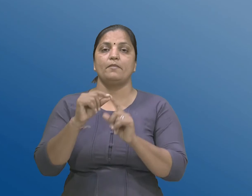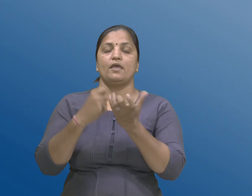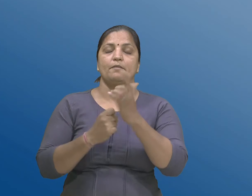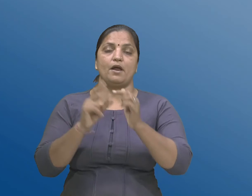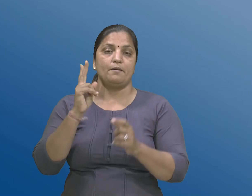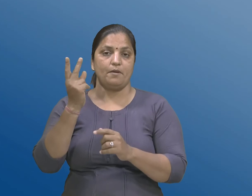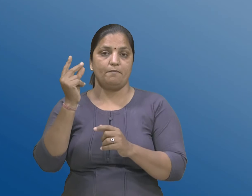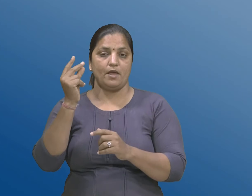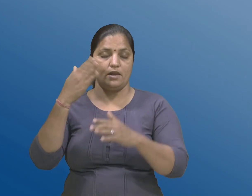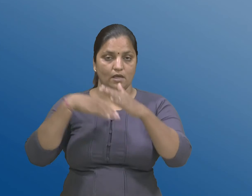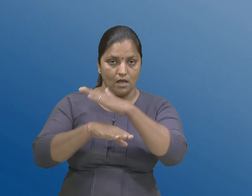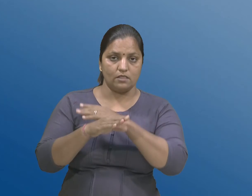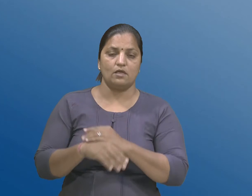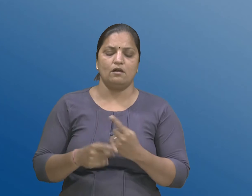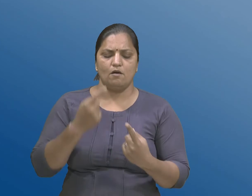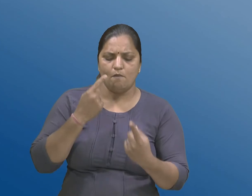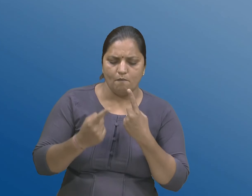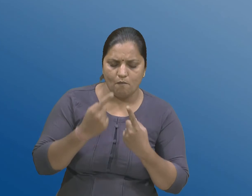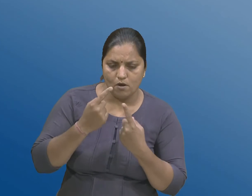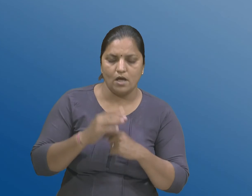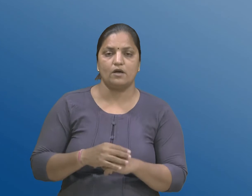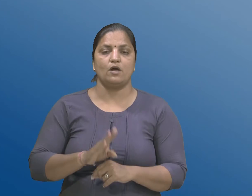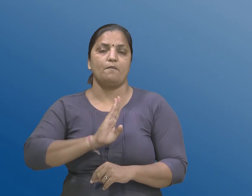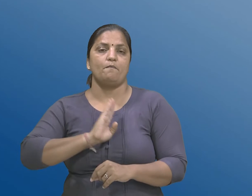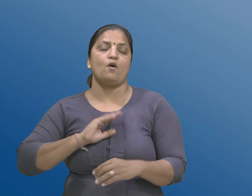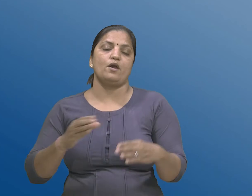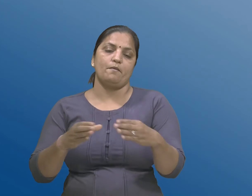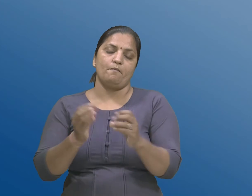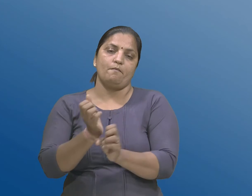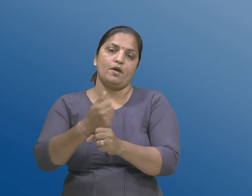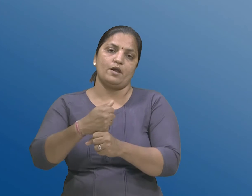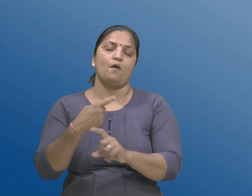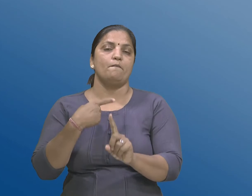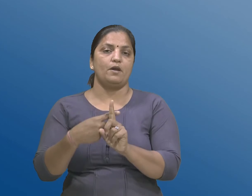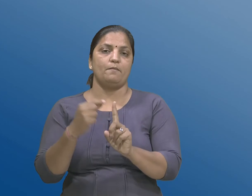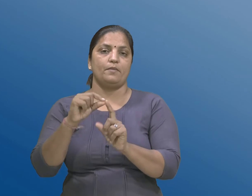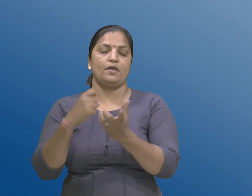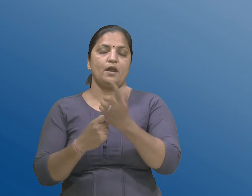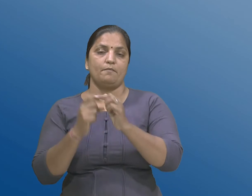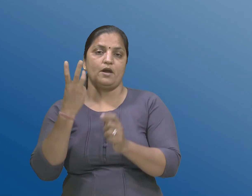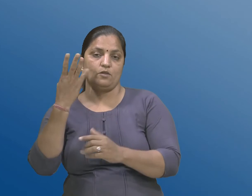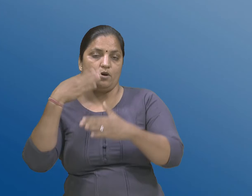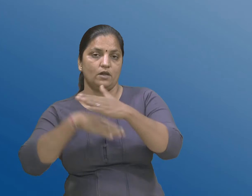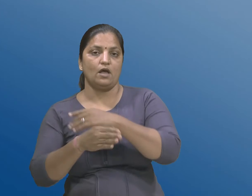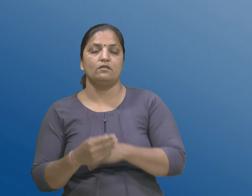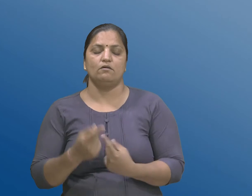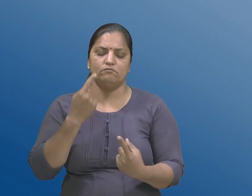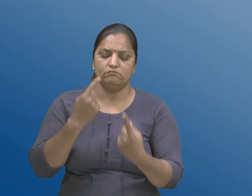मुल्यांकन बौड नी रचना अने पेटा खंड 3 हेठर मुल्यांकन बौड द्वारा